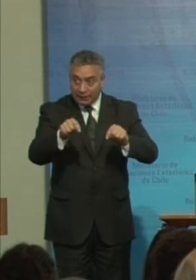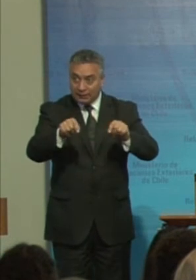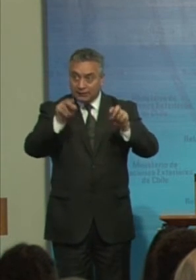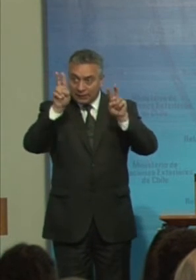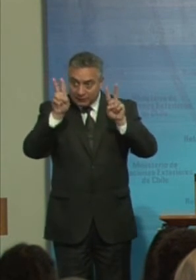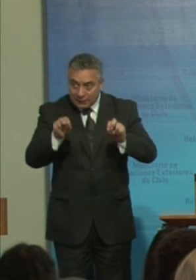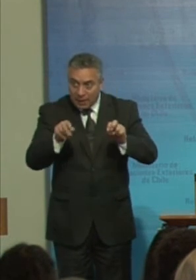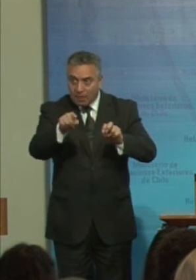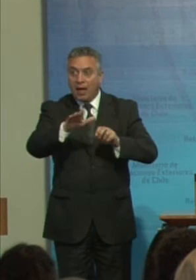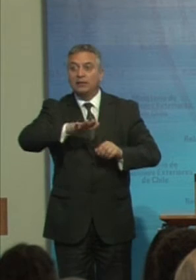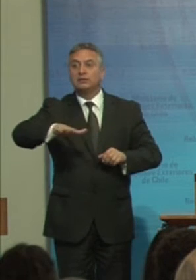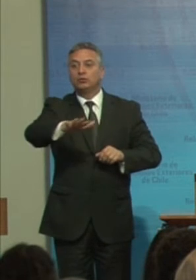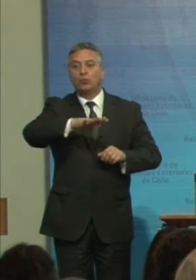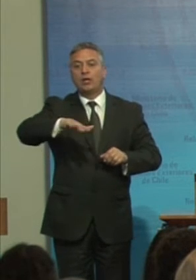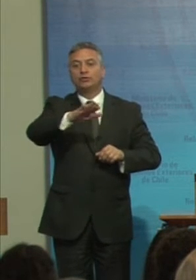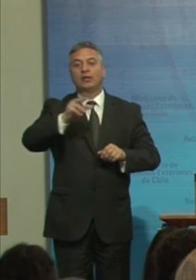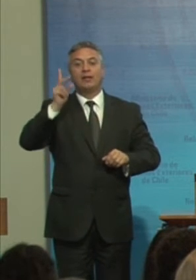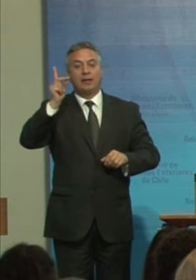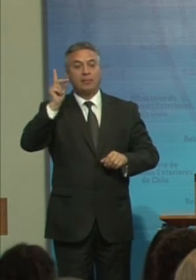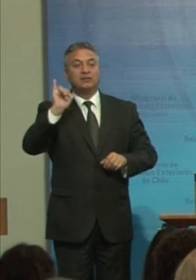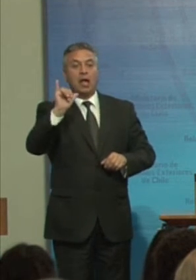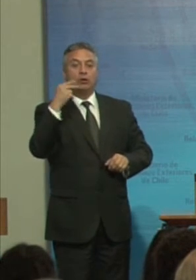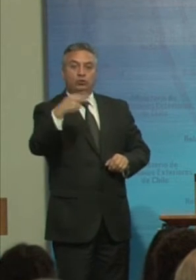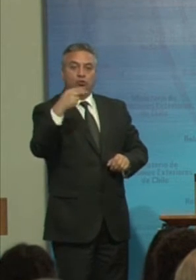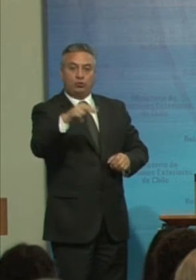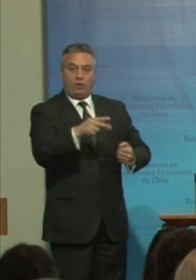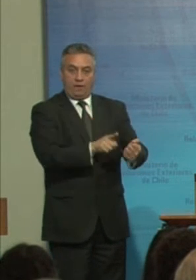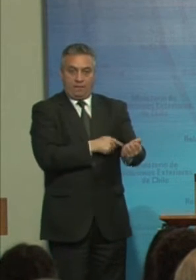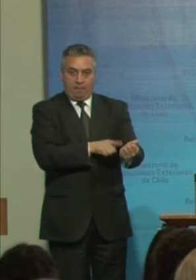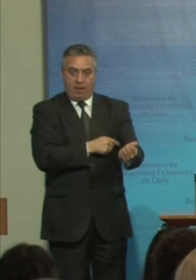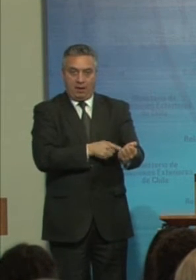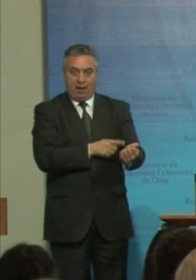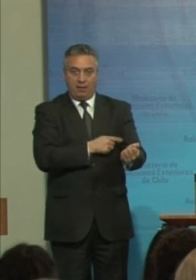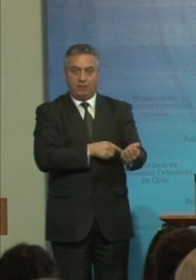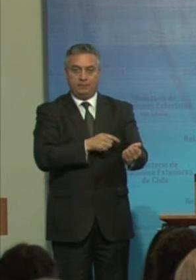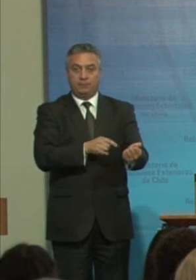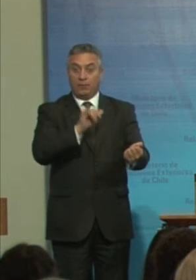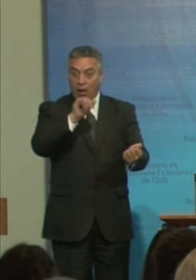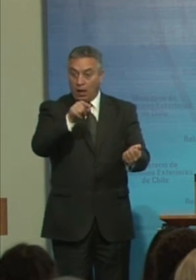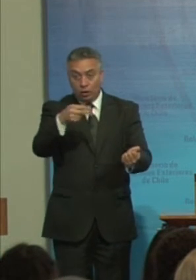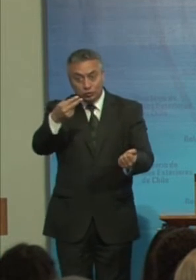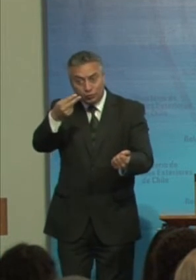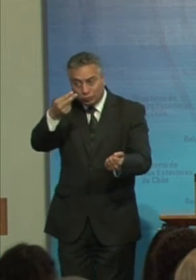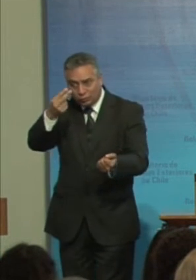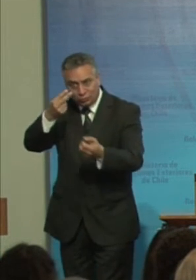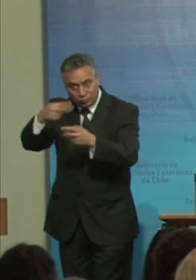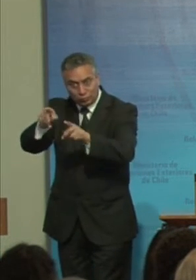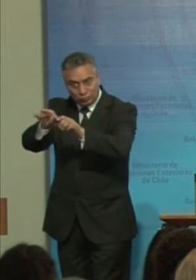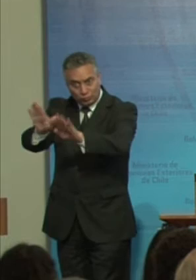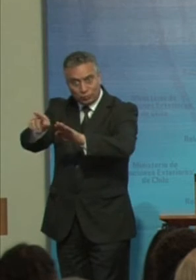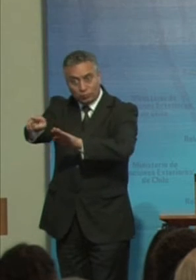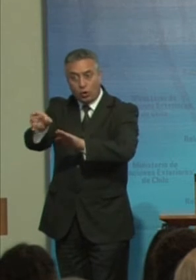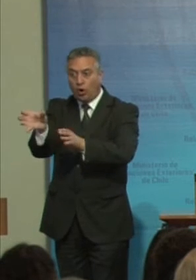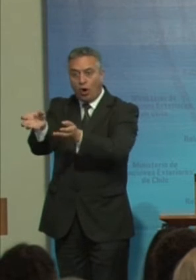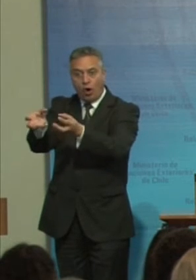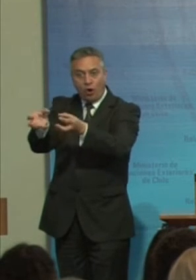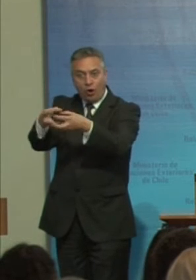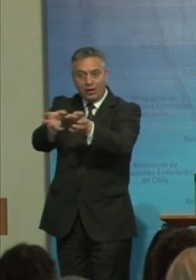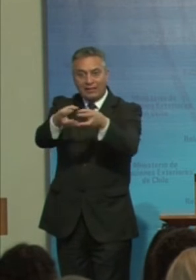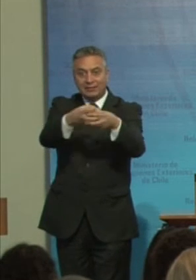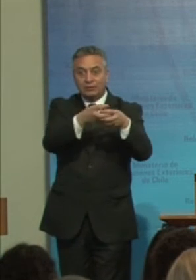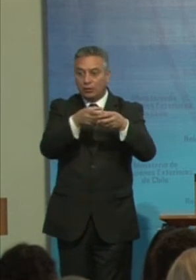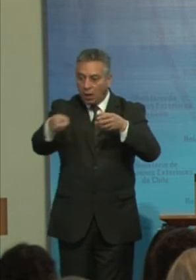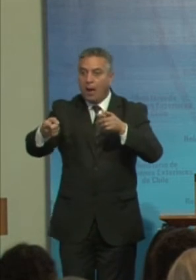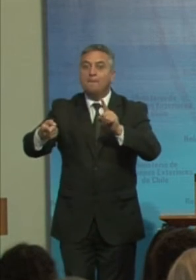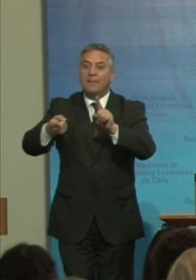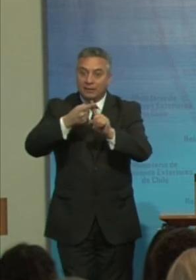En situación De discapacidad De sus familias Para su parte Y sus organizaciones Para Su participación En la